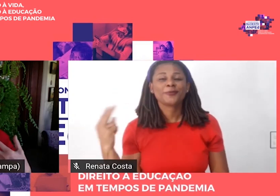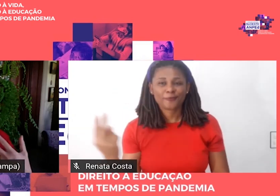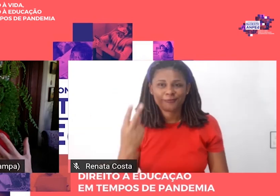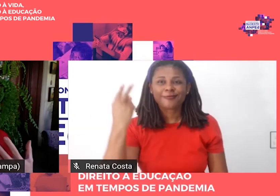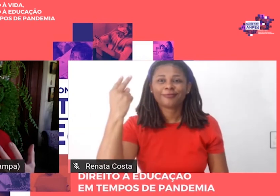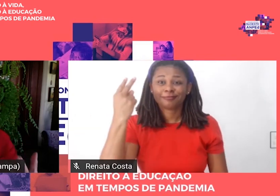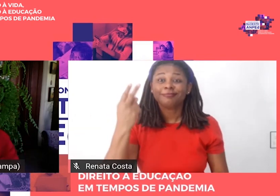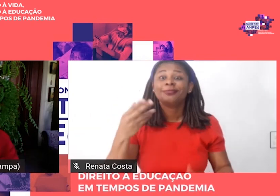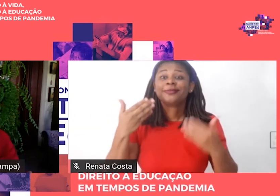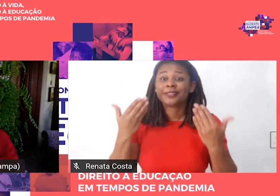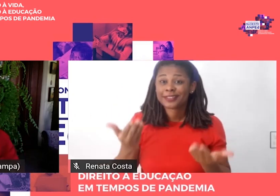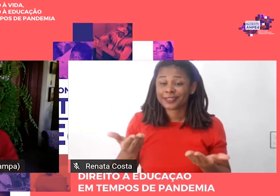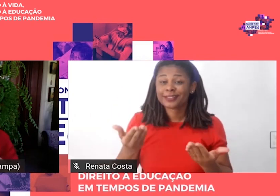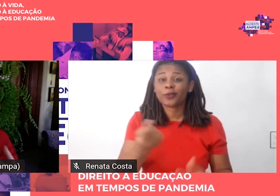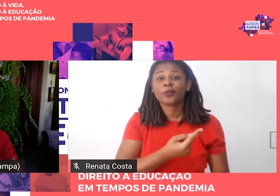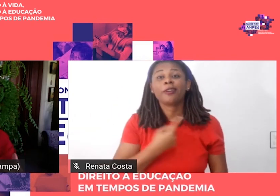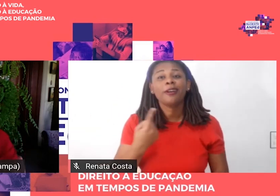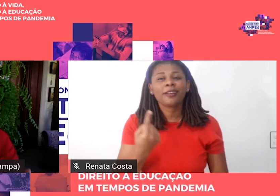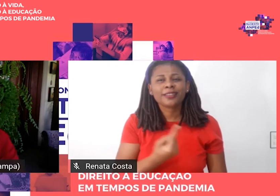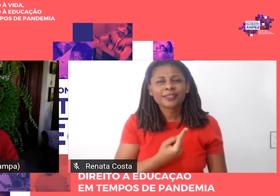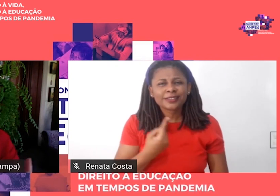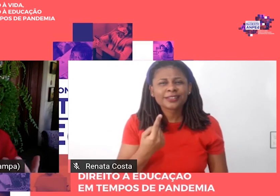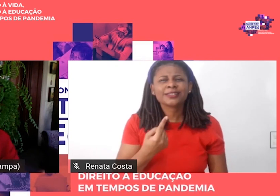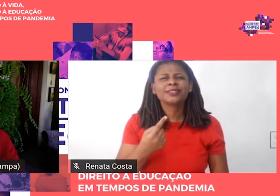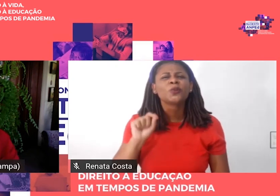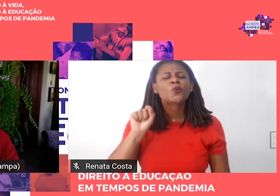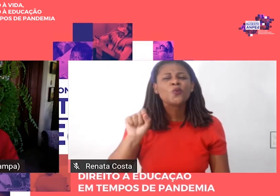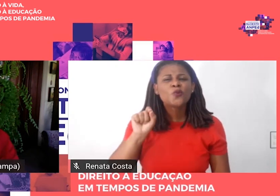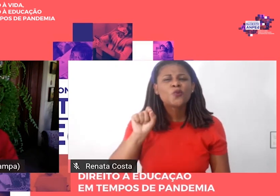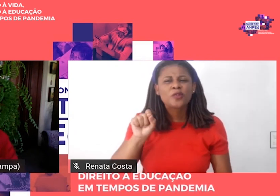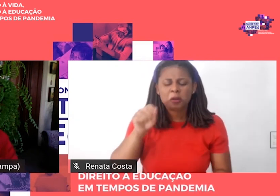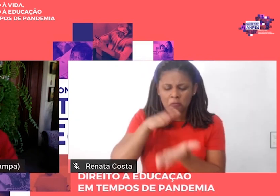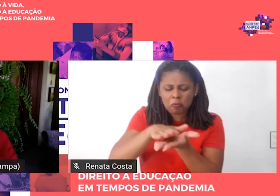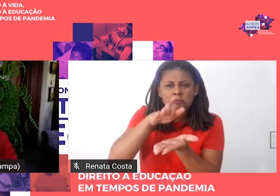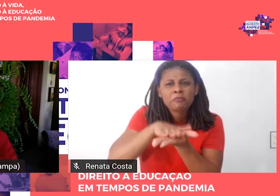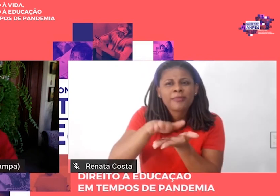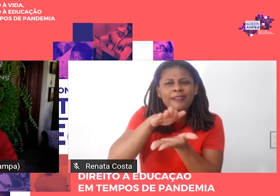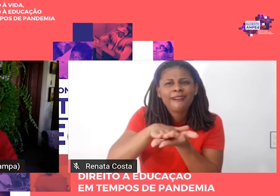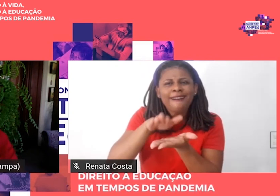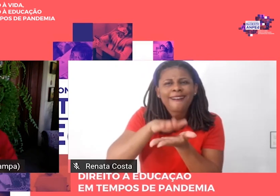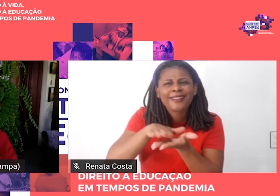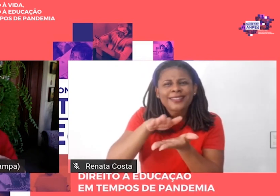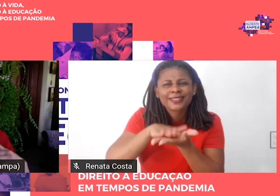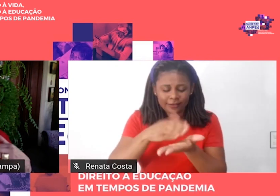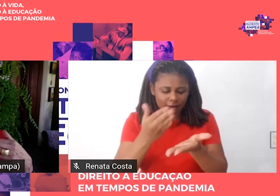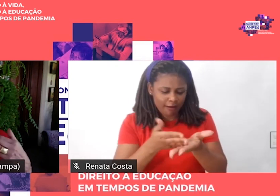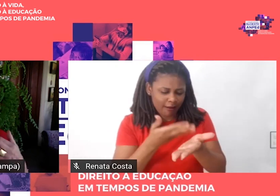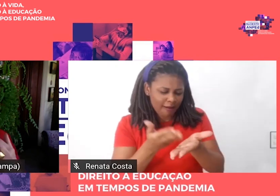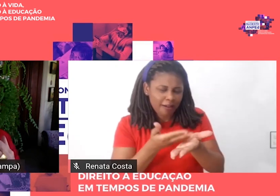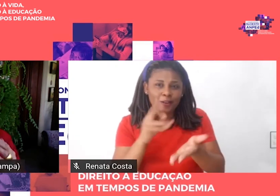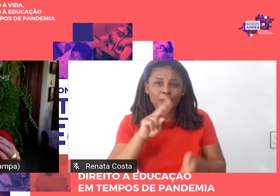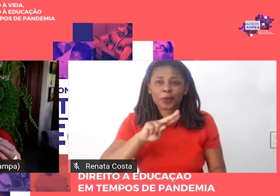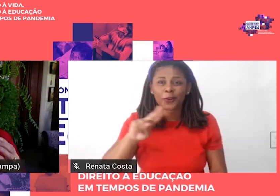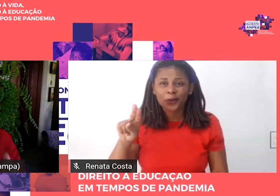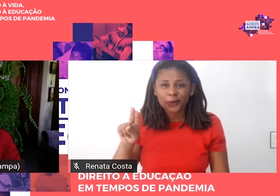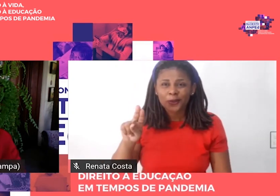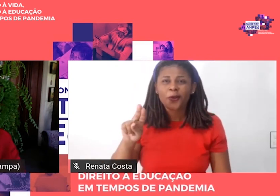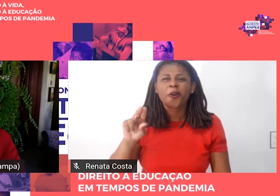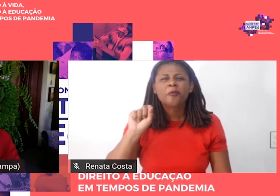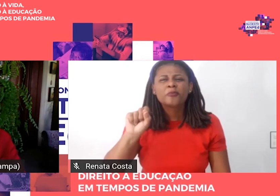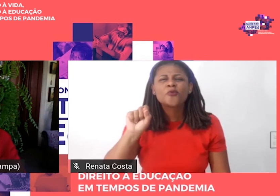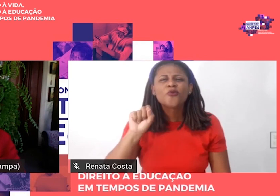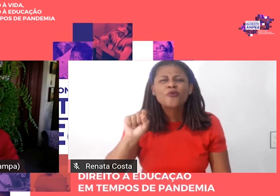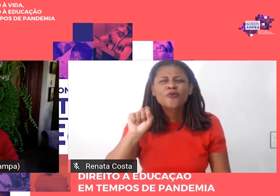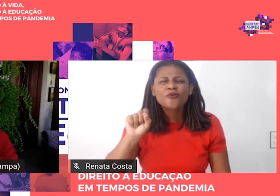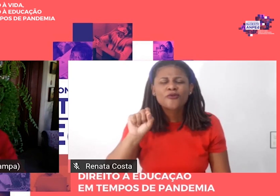as nossas resenhas sendo publicadas na Education Review, tá, nós podemos publicá-las não